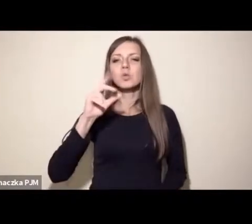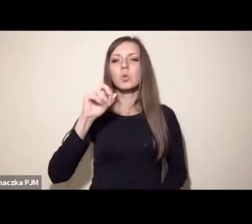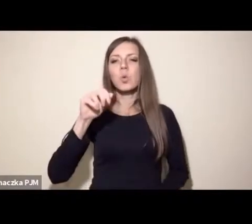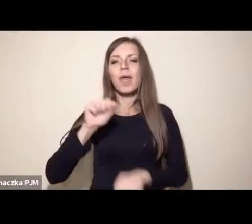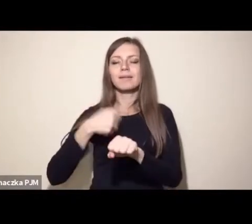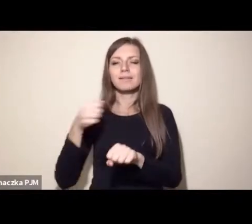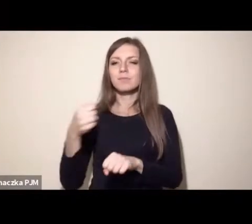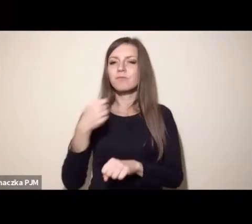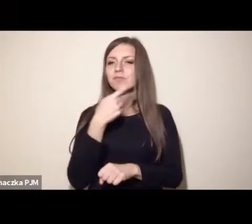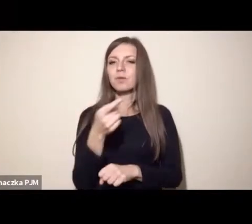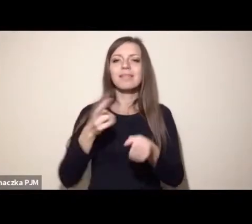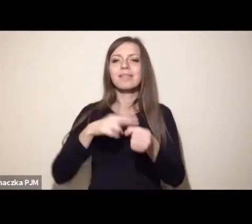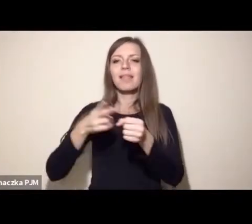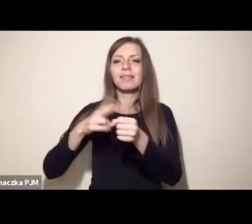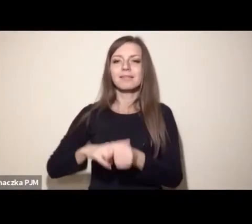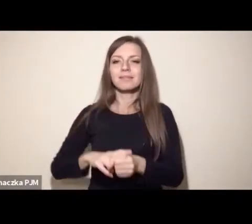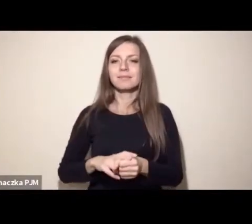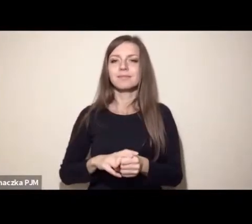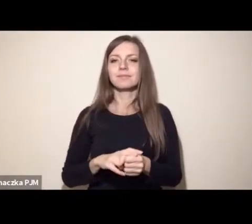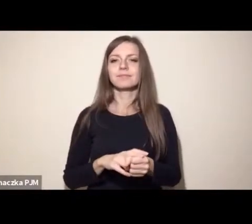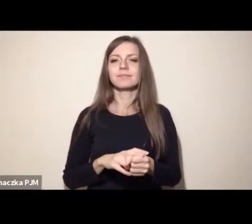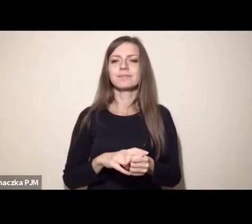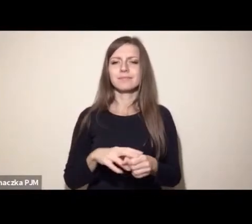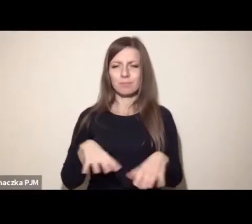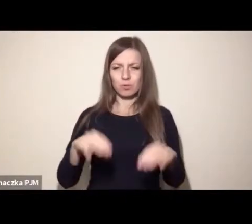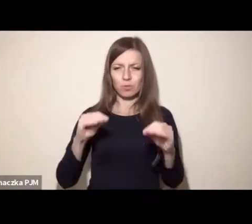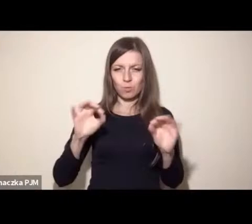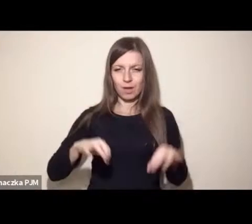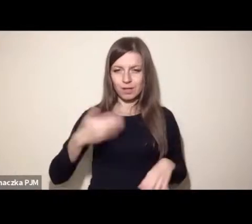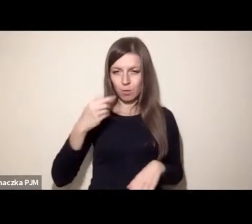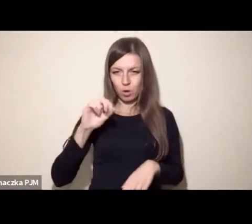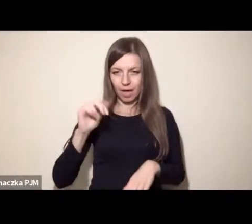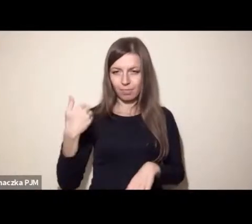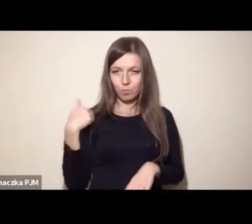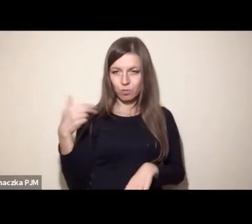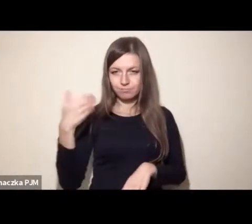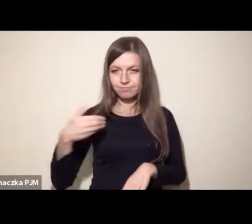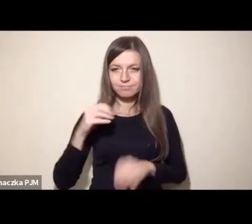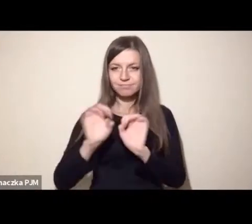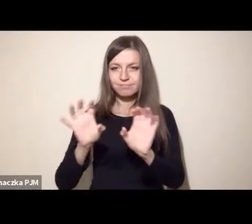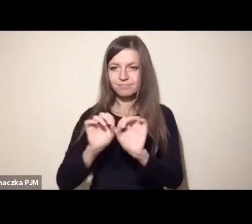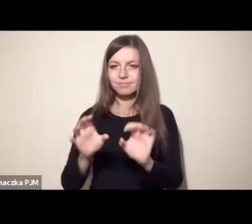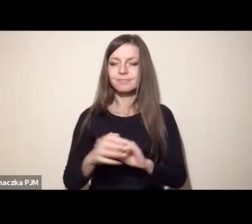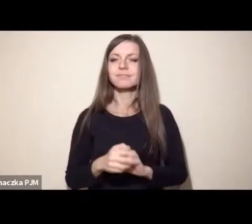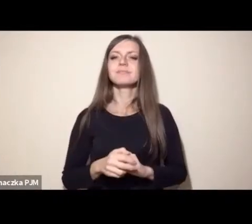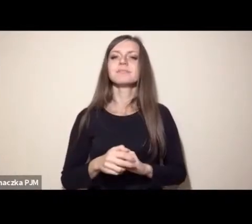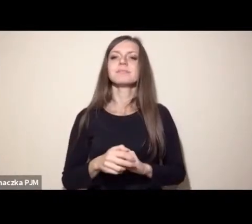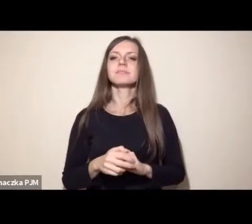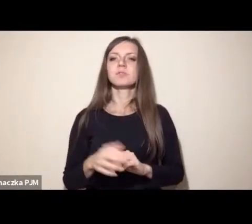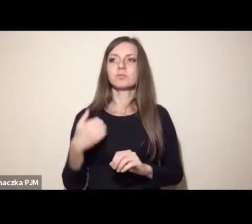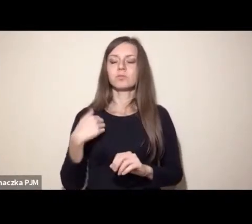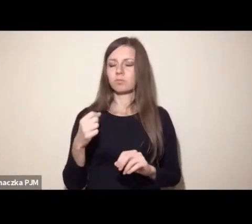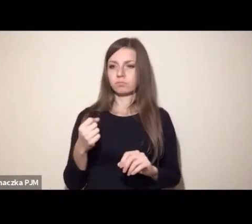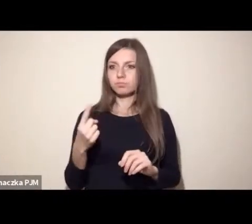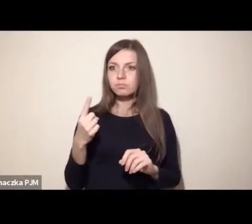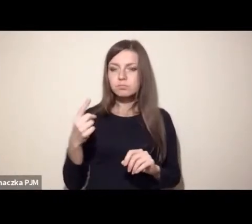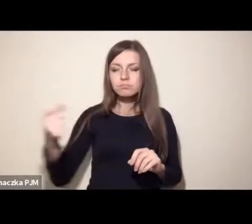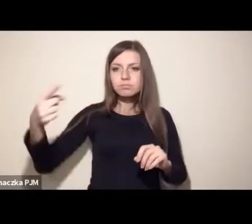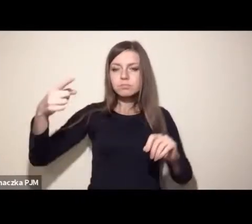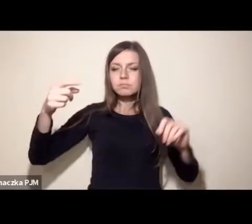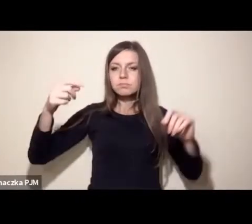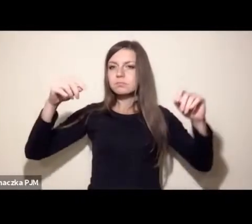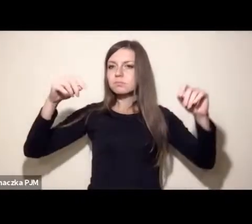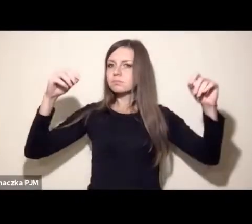Morgan wspomniała na początku. I to wywołało oczywiście burzę. To wywołało